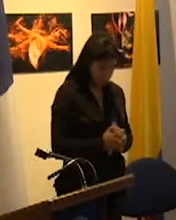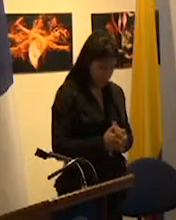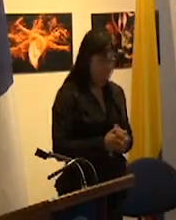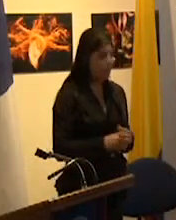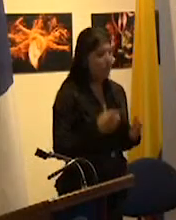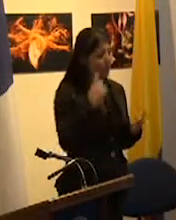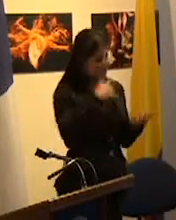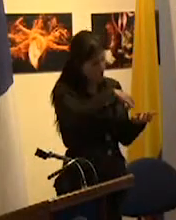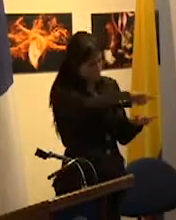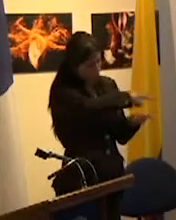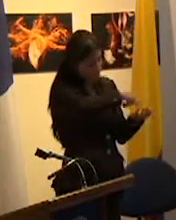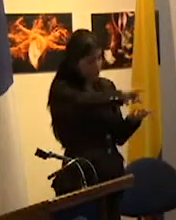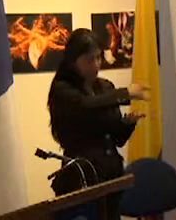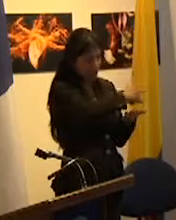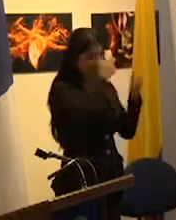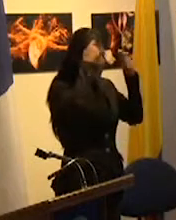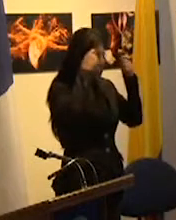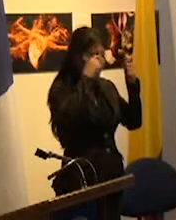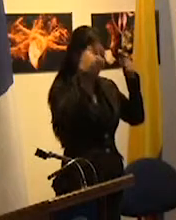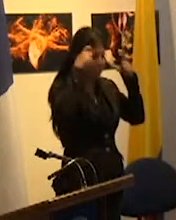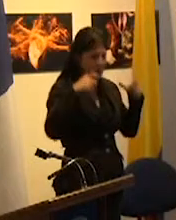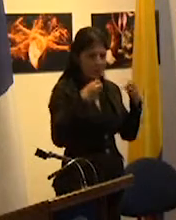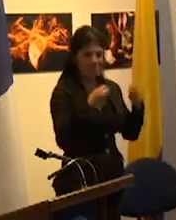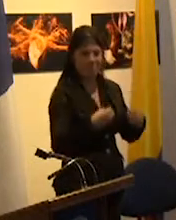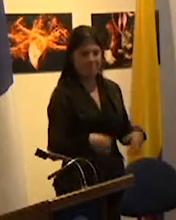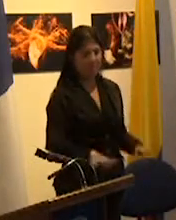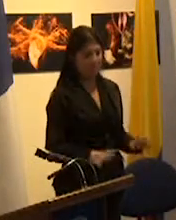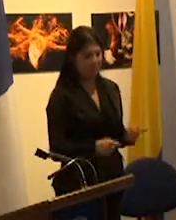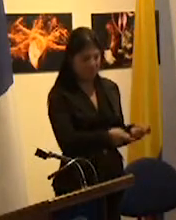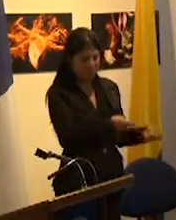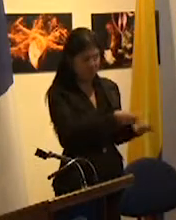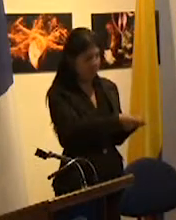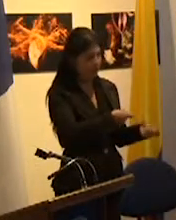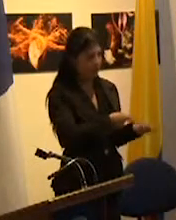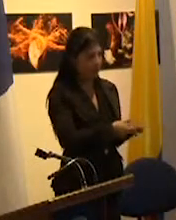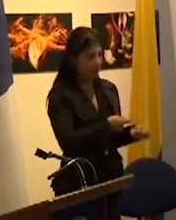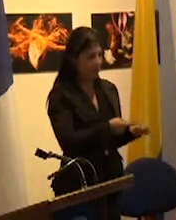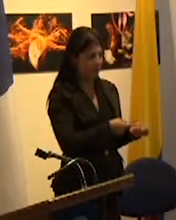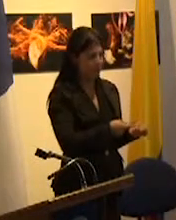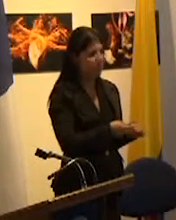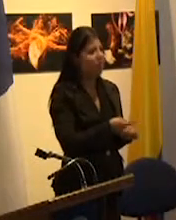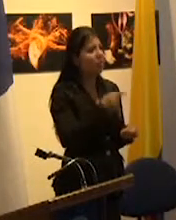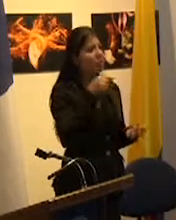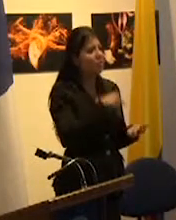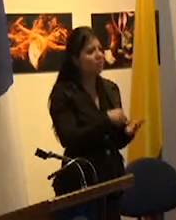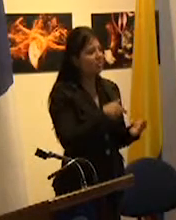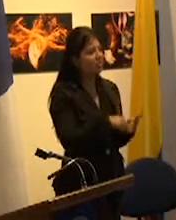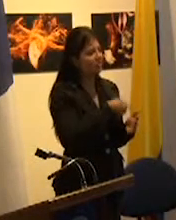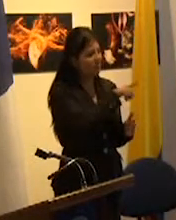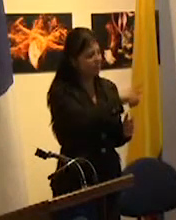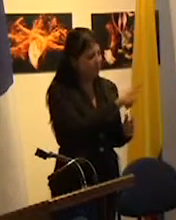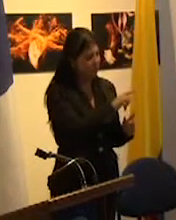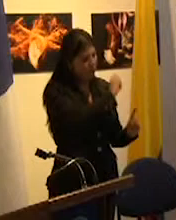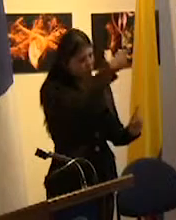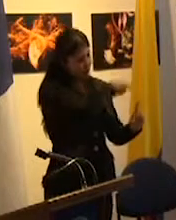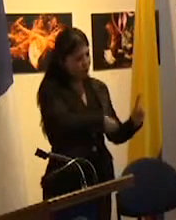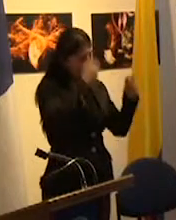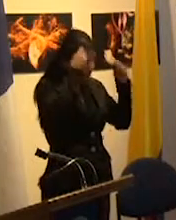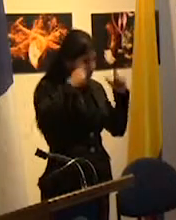globalización de la minoría muy rica y por lo tanto el papel del estado